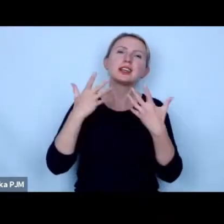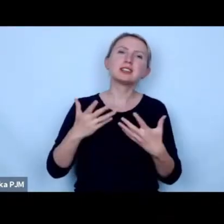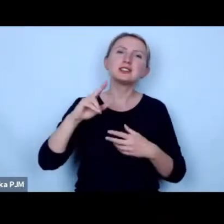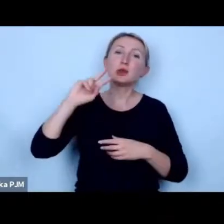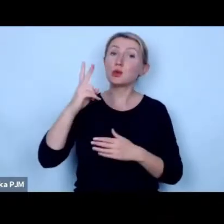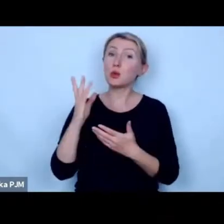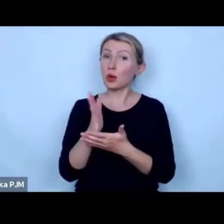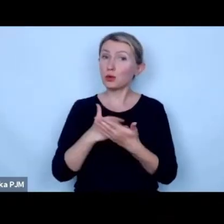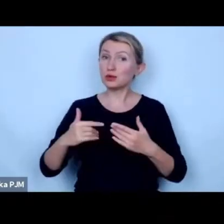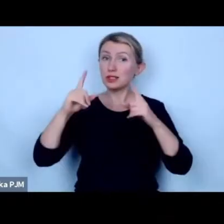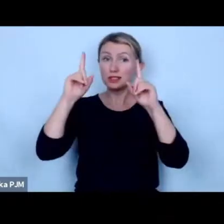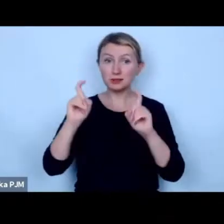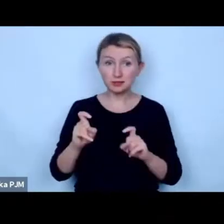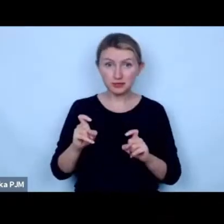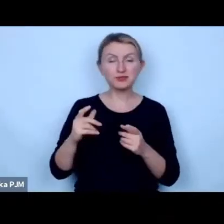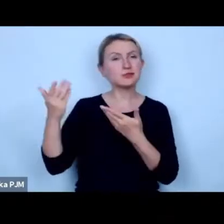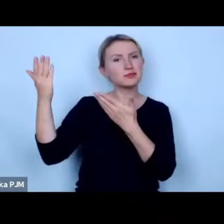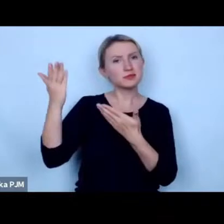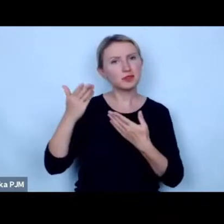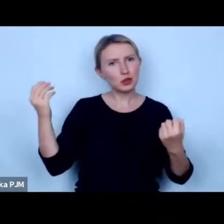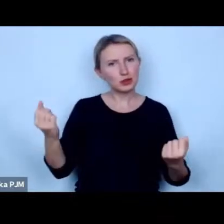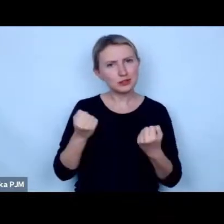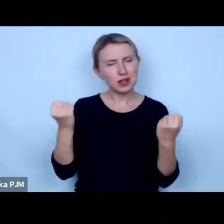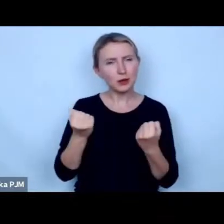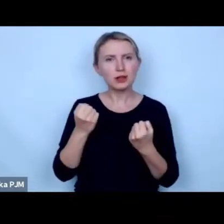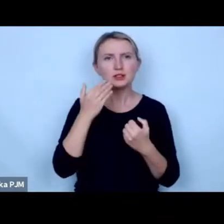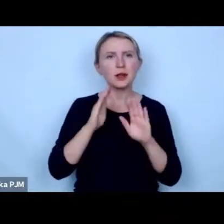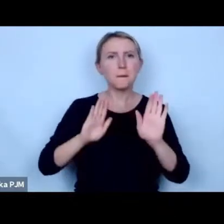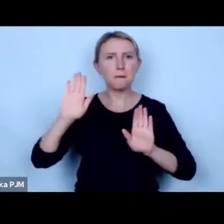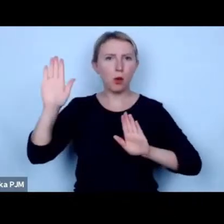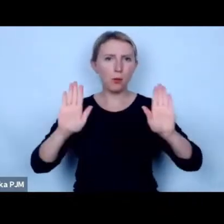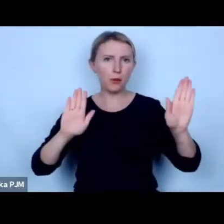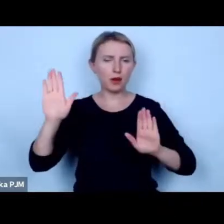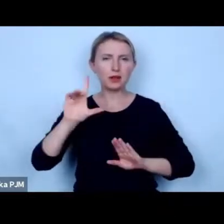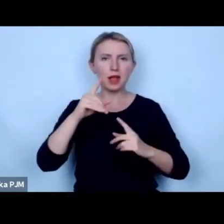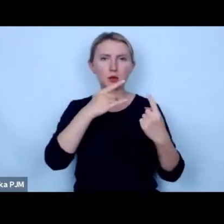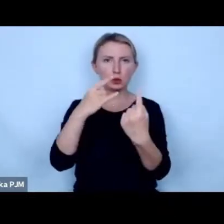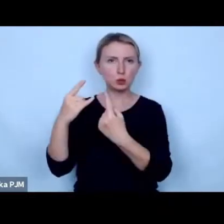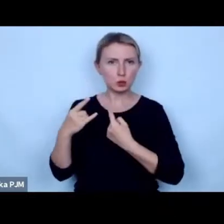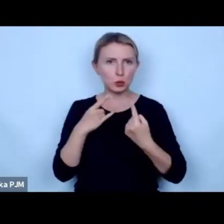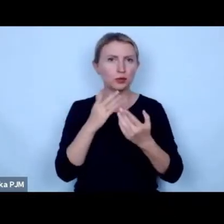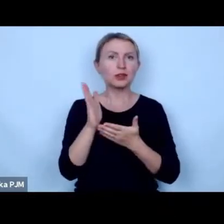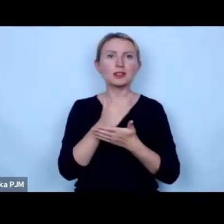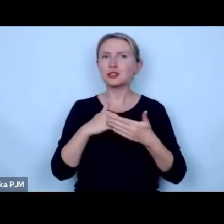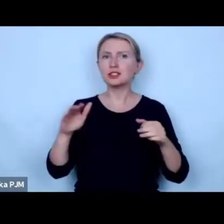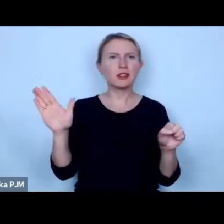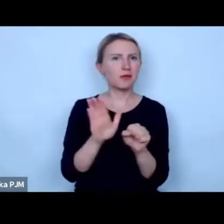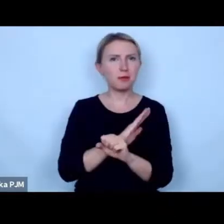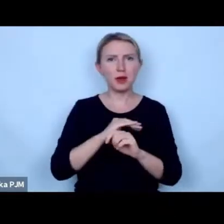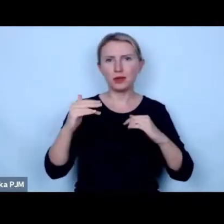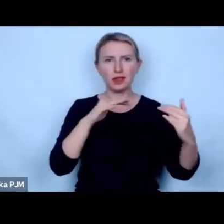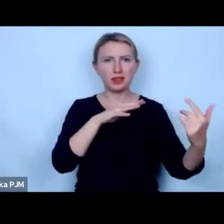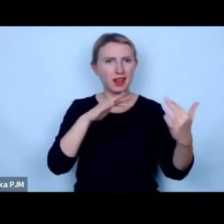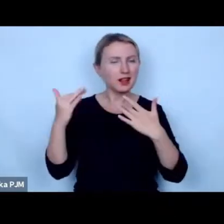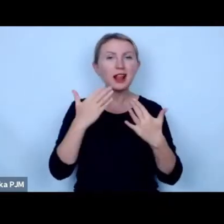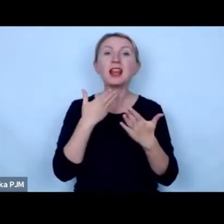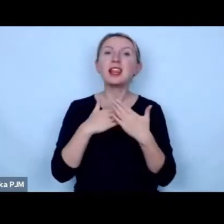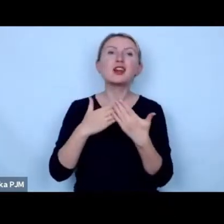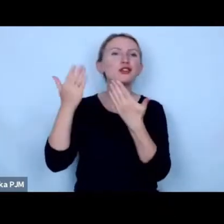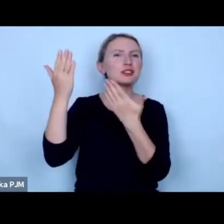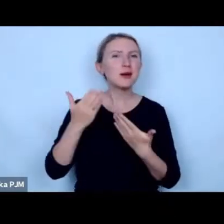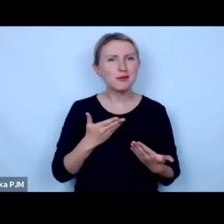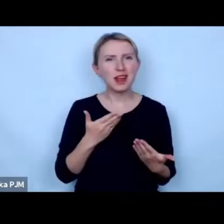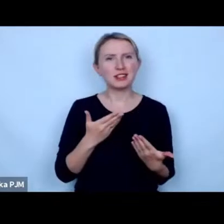sesji zapraszam do zaangażowania poprzez podniesienie łapki na zoomie ta część jest w pełni interaktywna dlatego serdecznie państwa